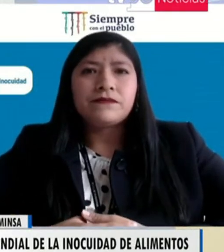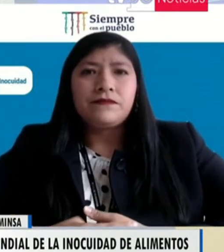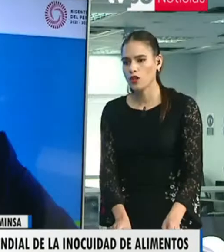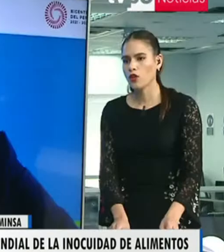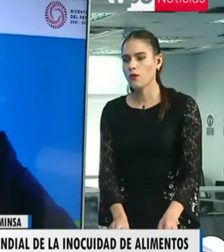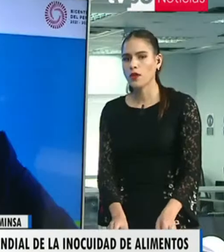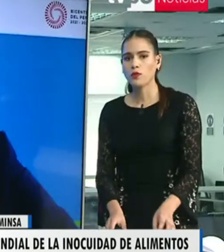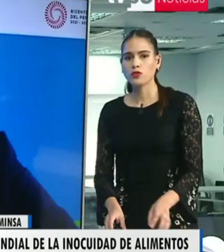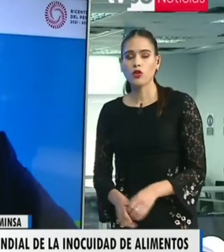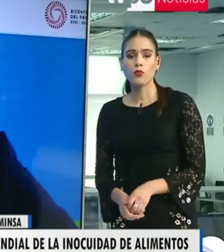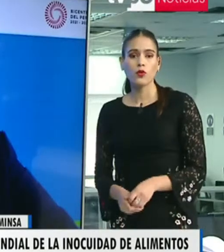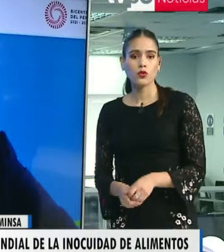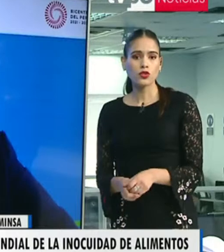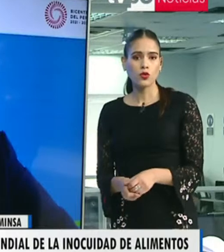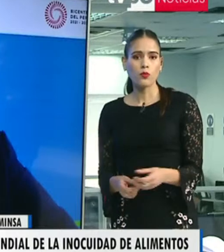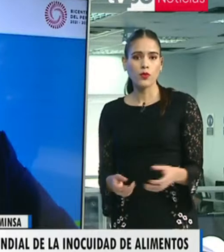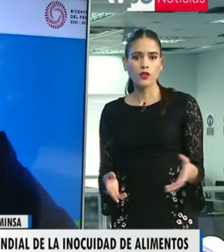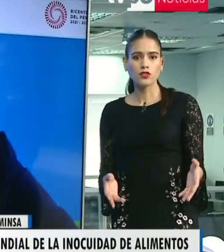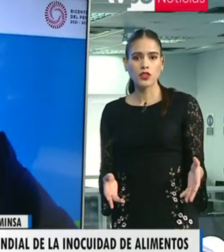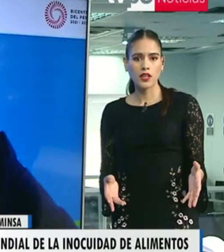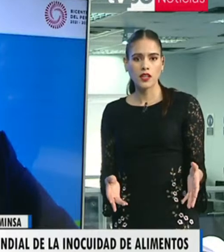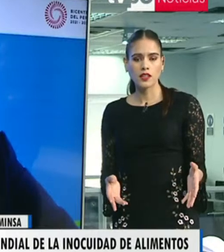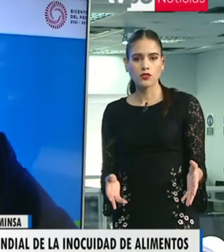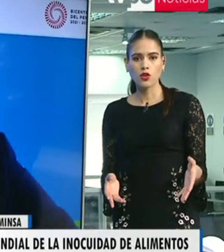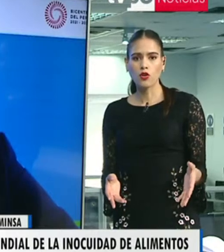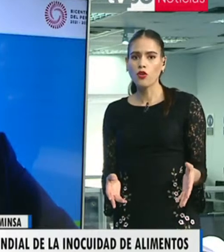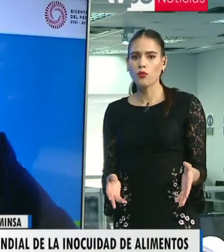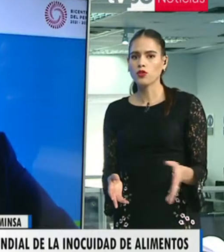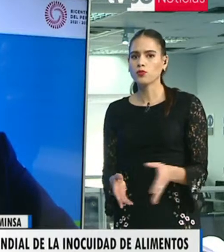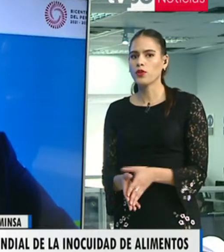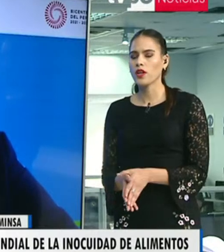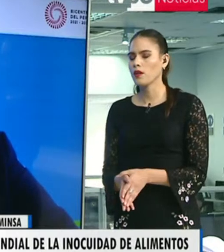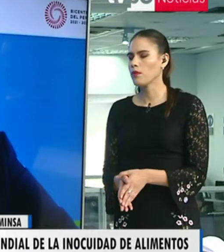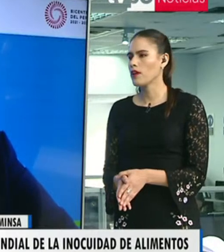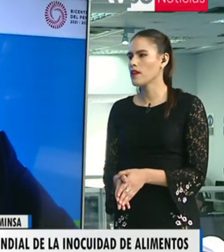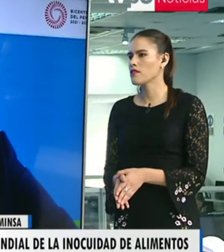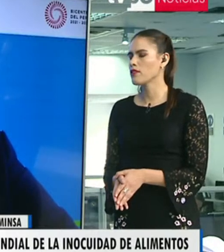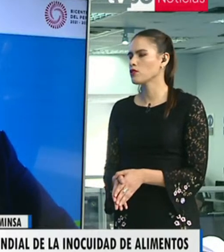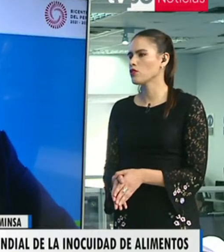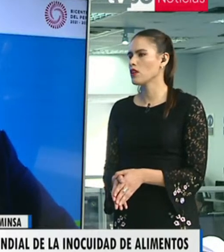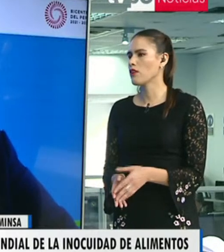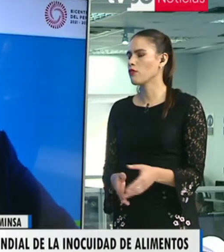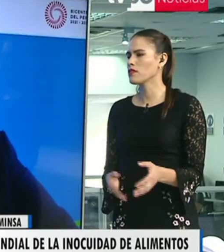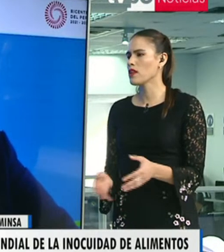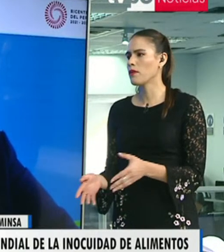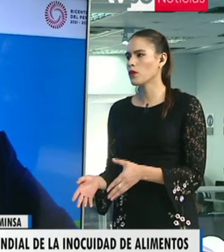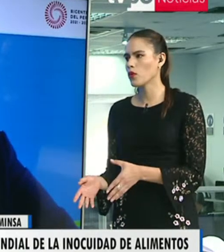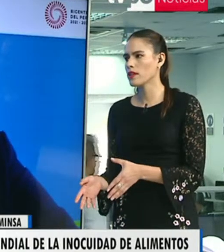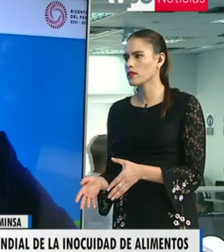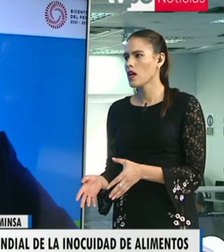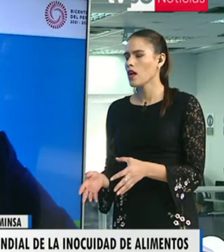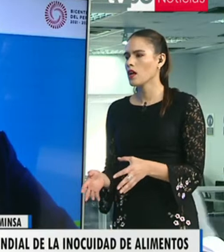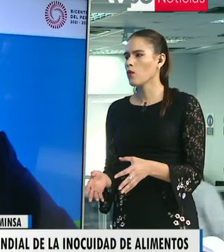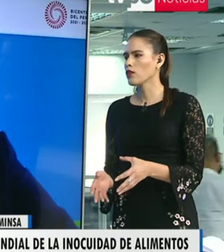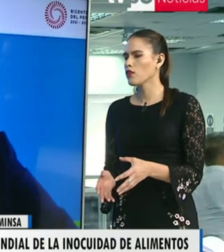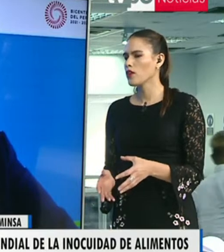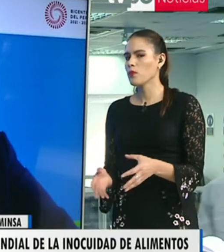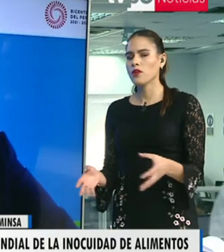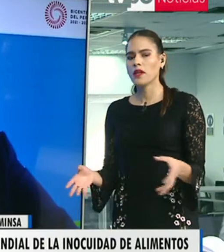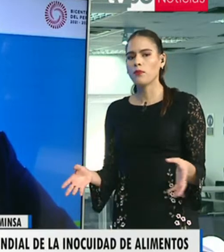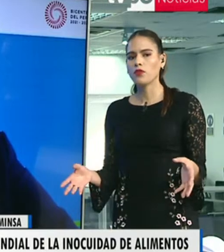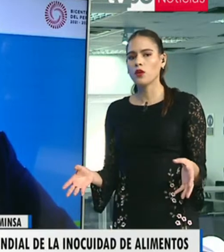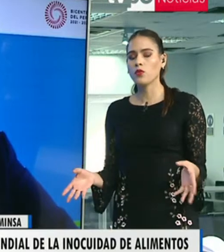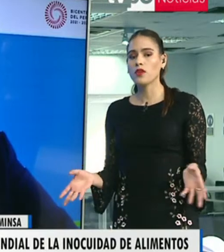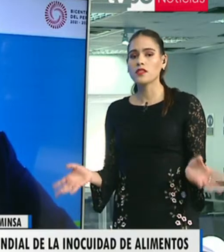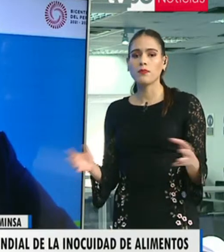también la desinfección de los mismos, ¿no?, con productos que uno puede conseguir y que son económicos. Por ejemplo, la desinfección de las frutas y las verduras. ¿En cuánto,